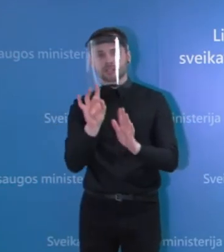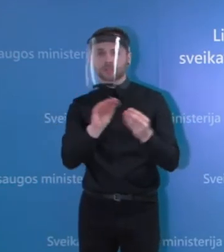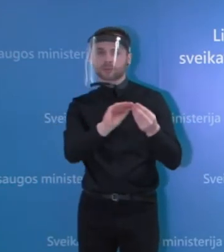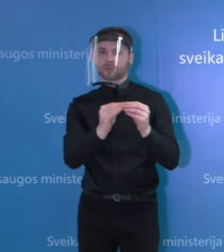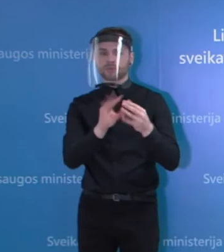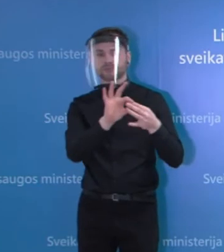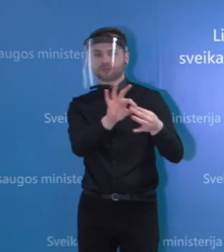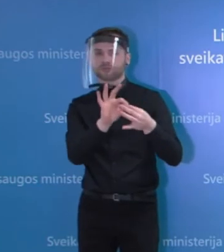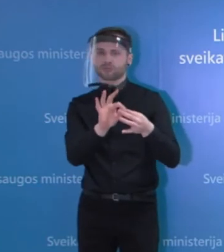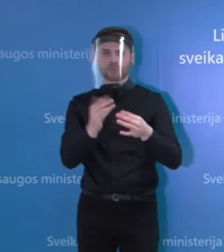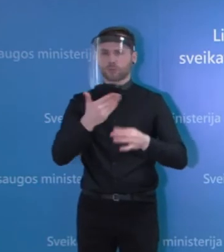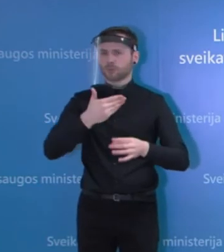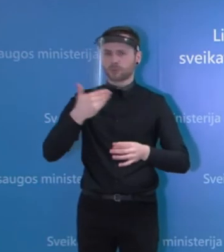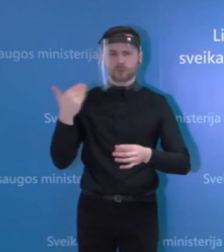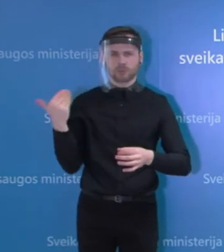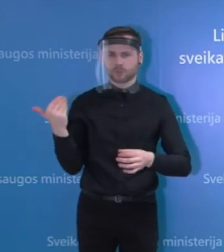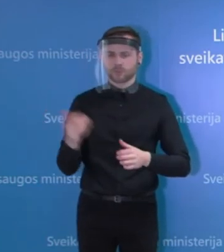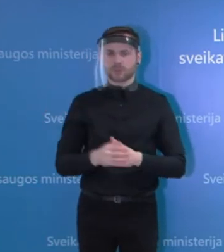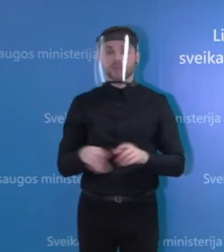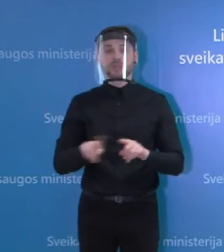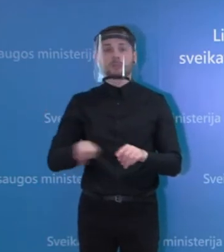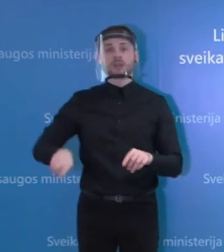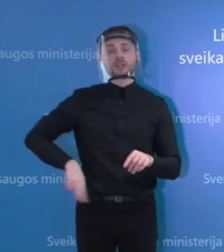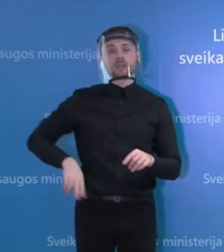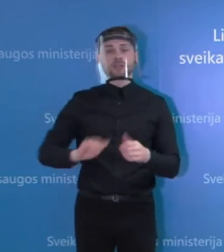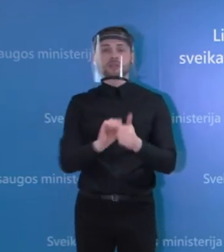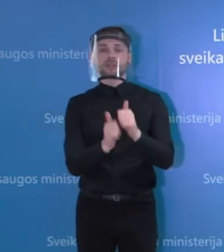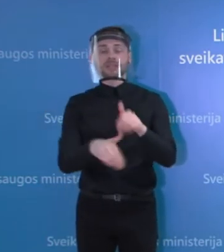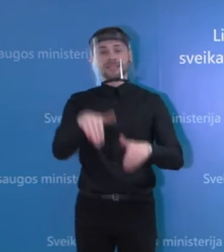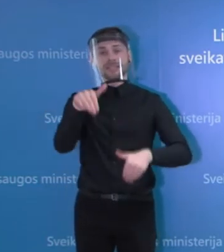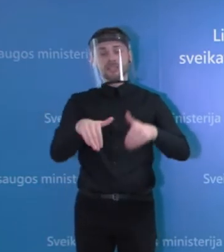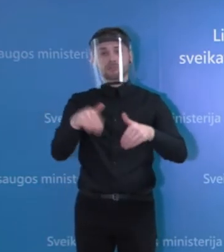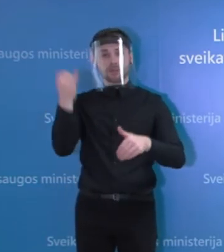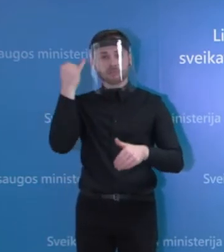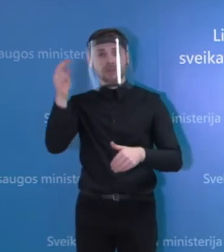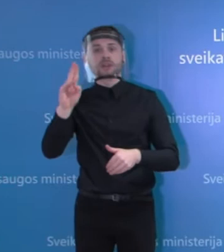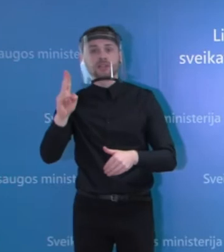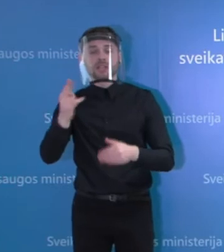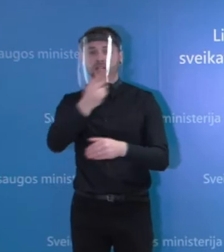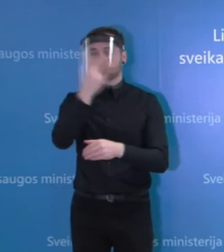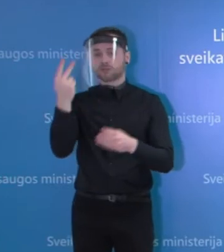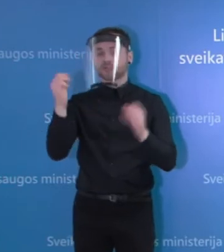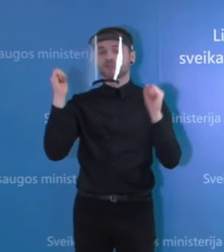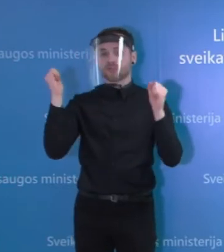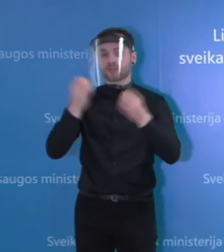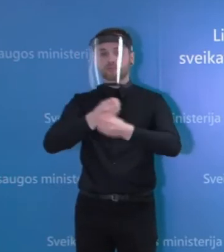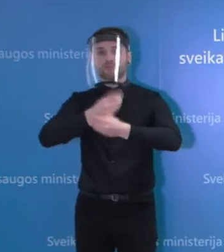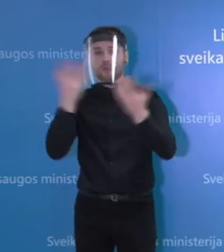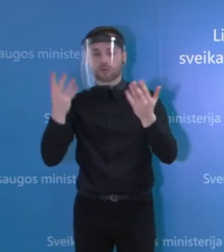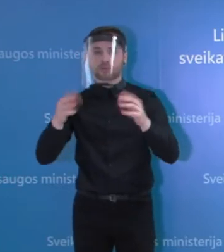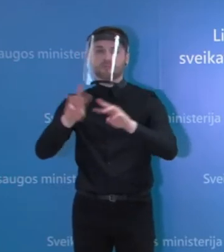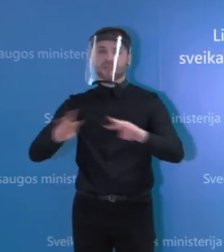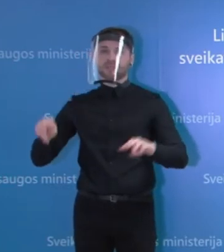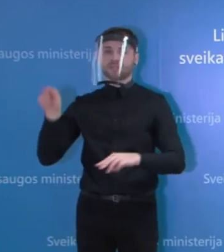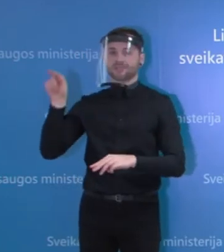jo labiau, kad vadova rinkimus organizavo išvietimo mokslo ir sporto ministerija, tai tikrai aš už juos